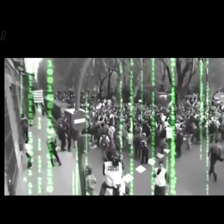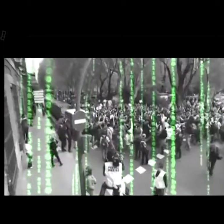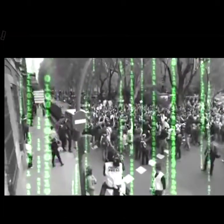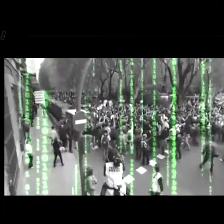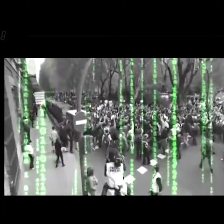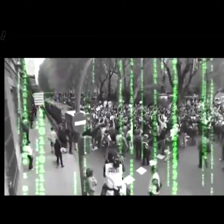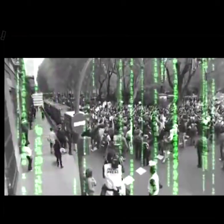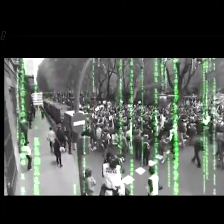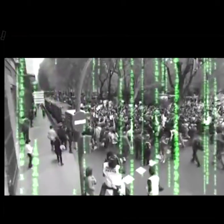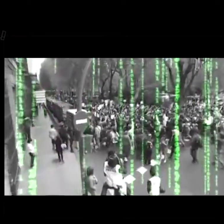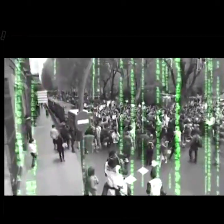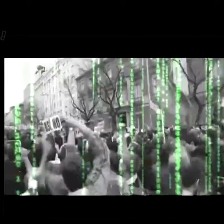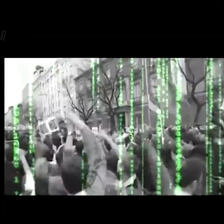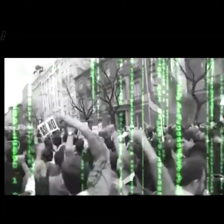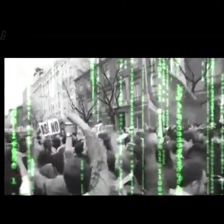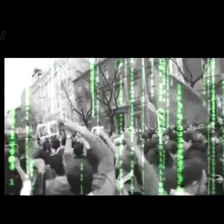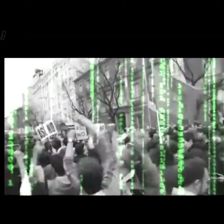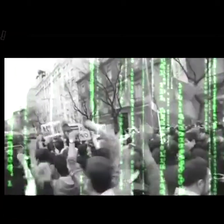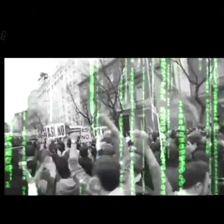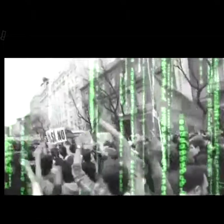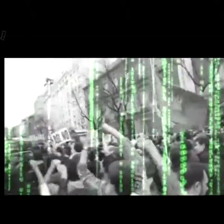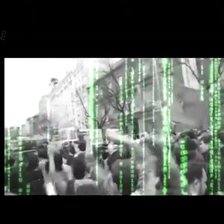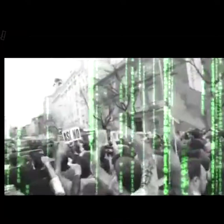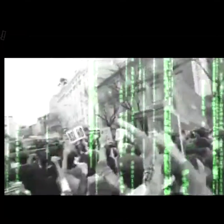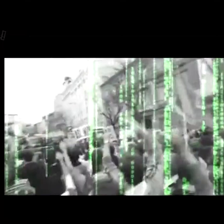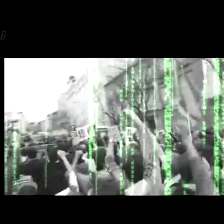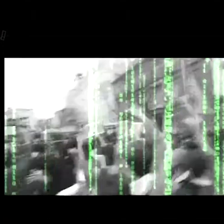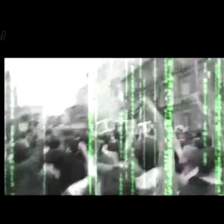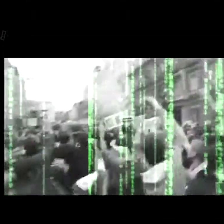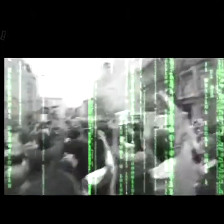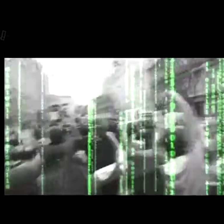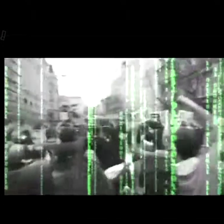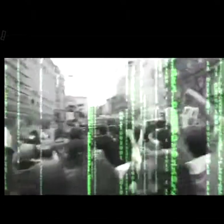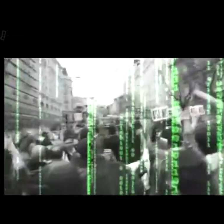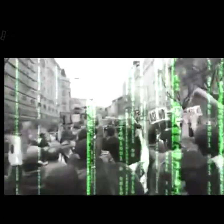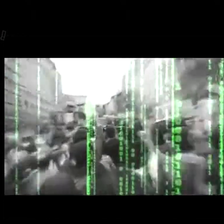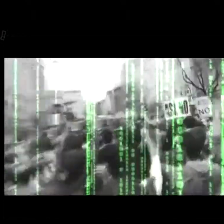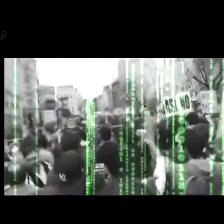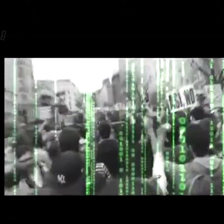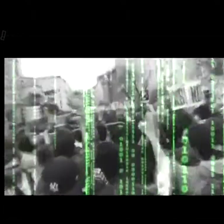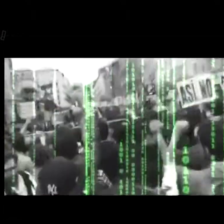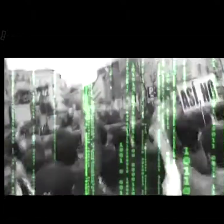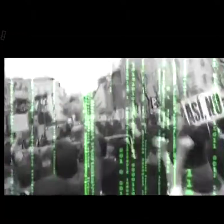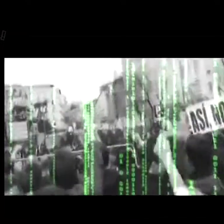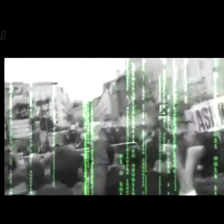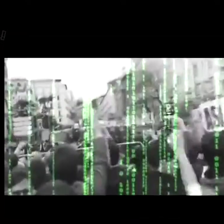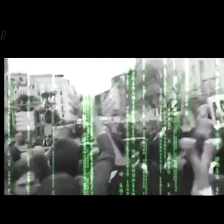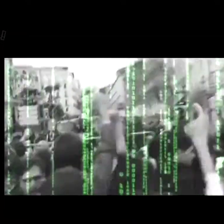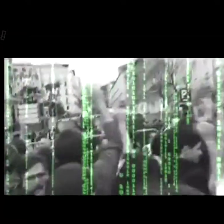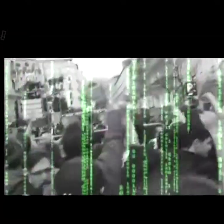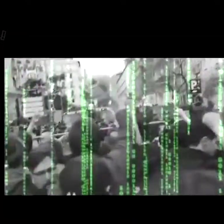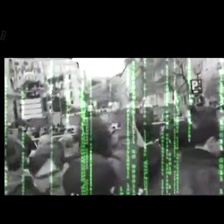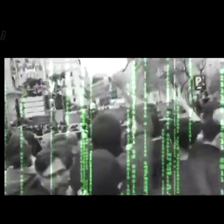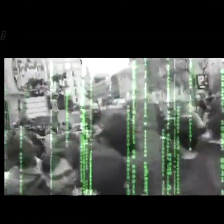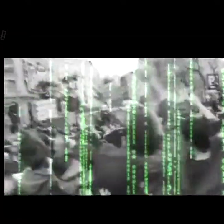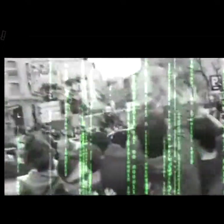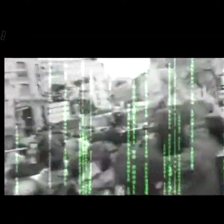Mattis y Hoffman en Future Award for The Rise of Hybrid Wars, al hablar de los Estados Unidos, advertían que la